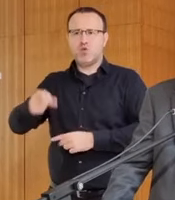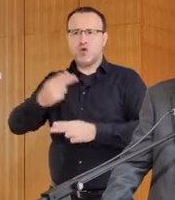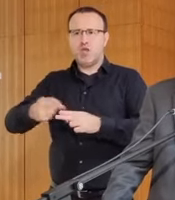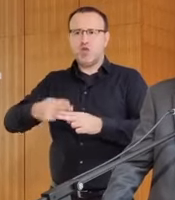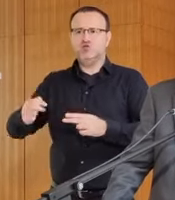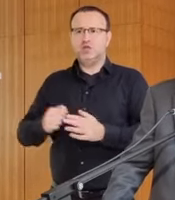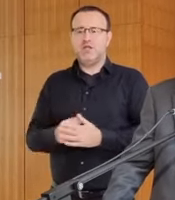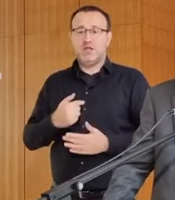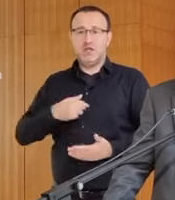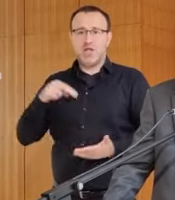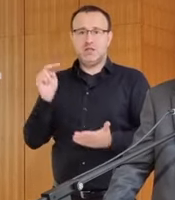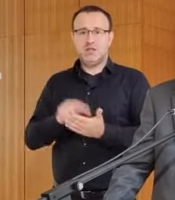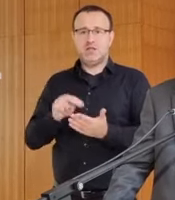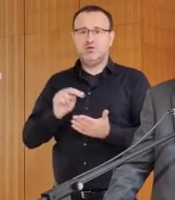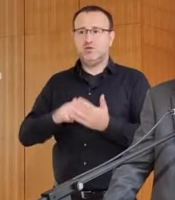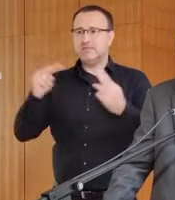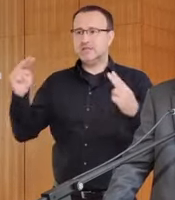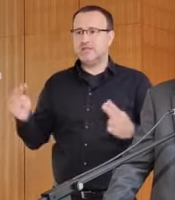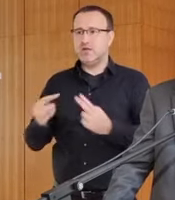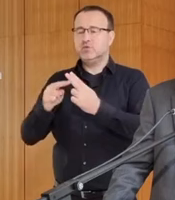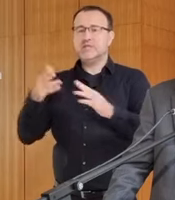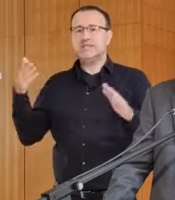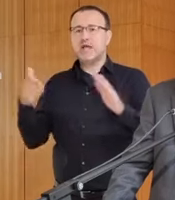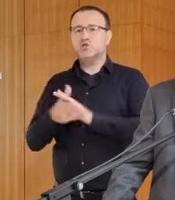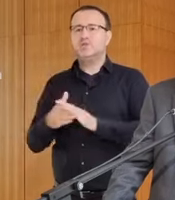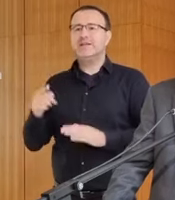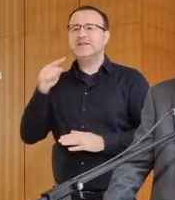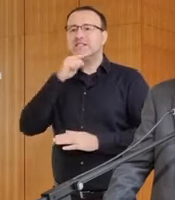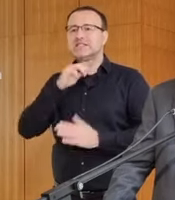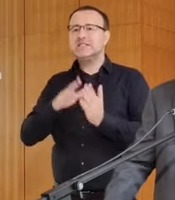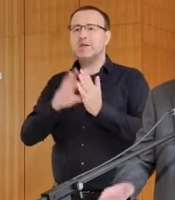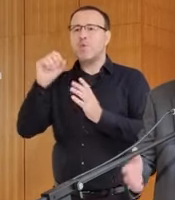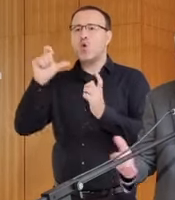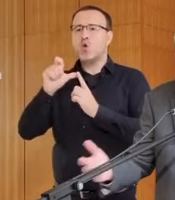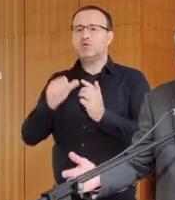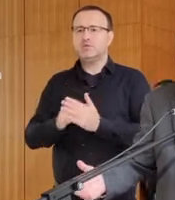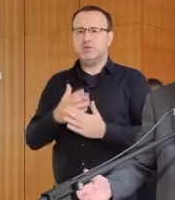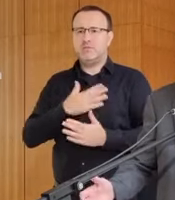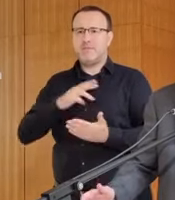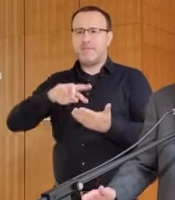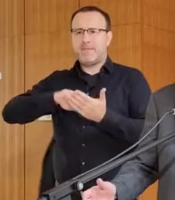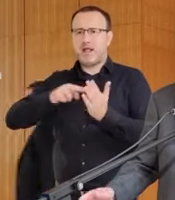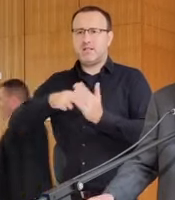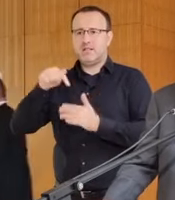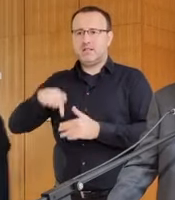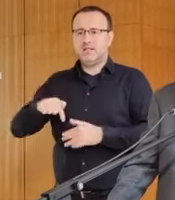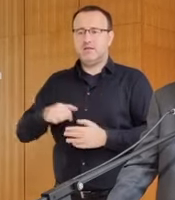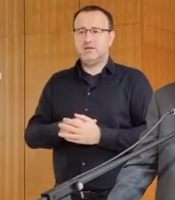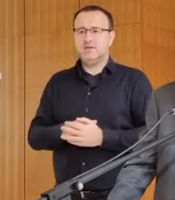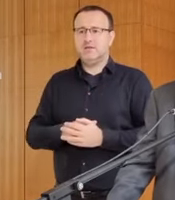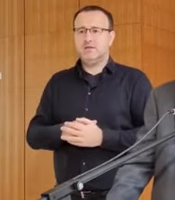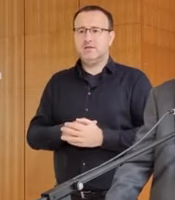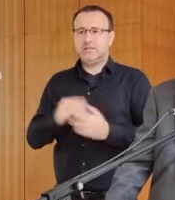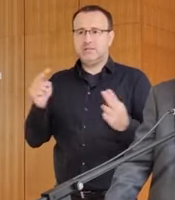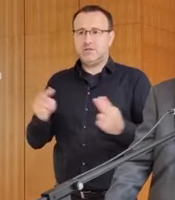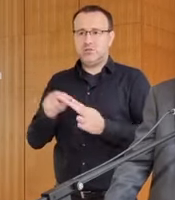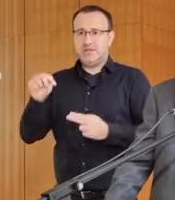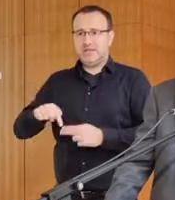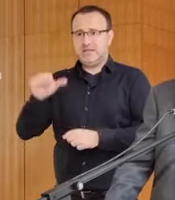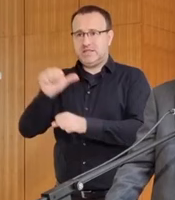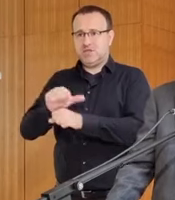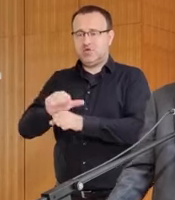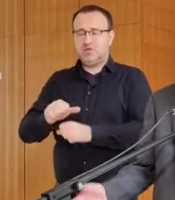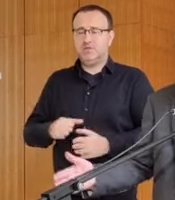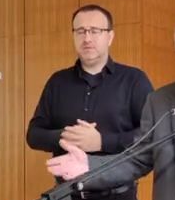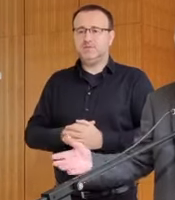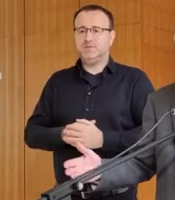teším sa na stretnutie so zástupcami z MOSu. Mám ich naplánované tento týždeň. Mám to stretnutie naplánované